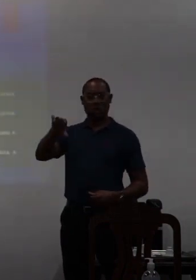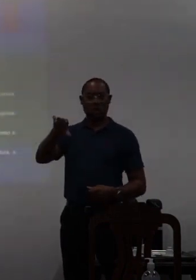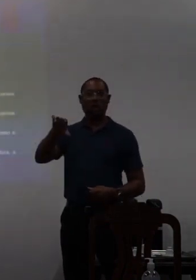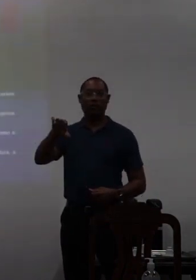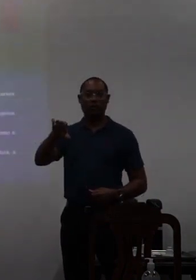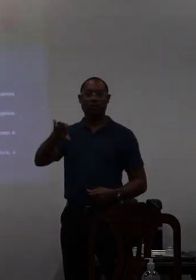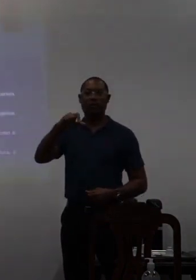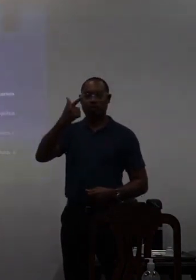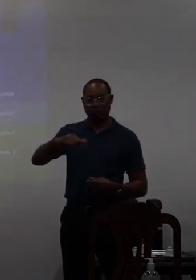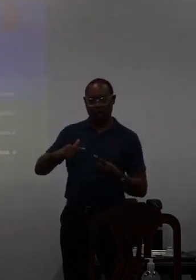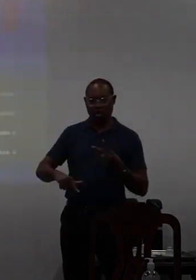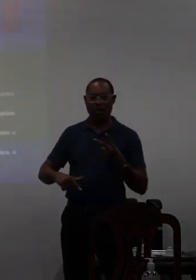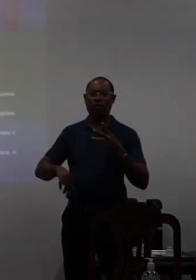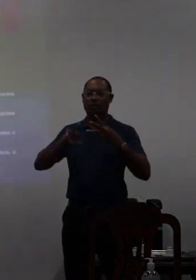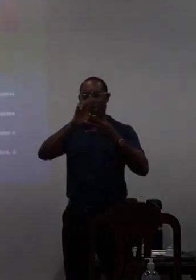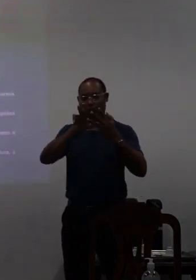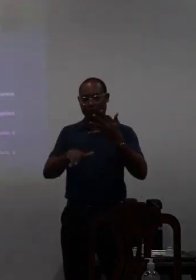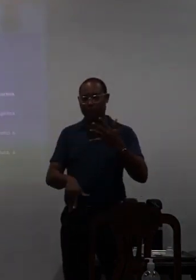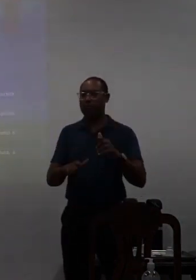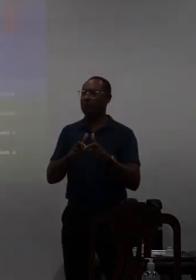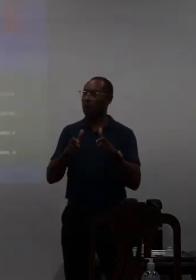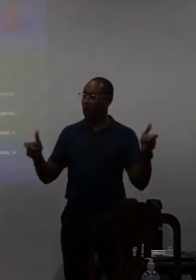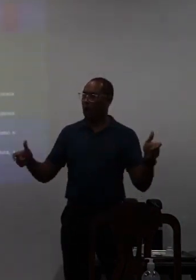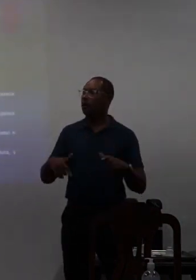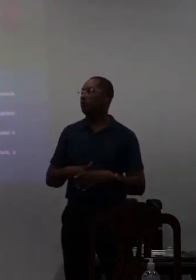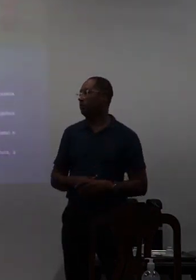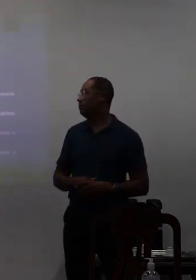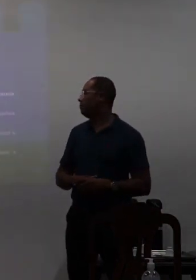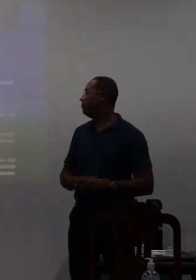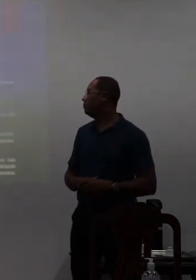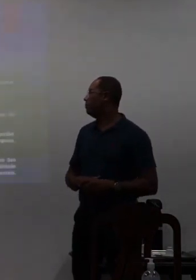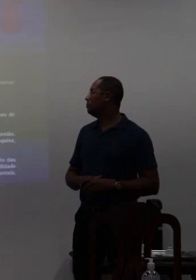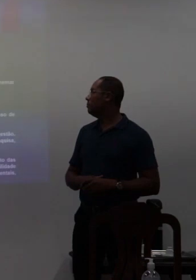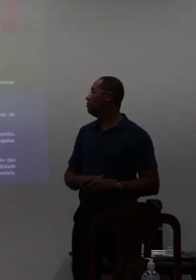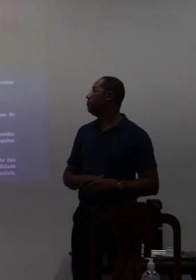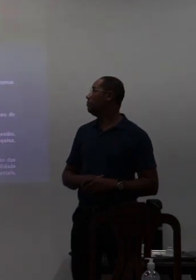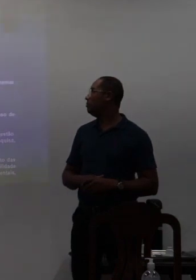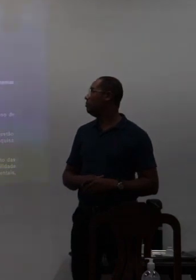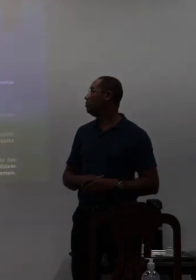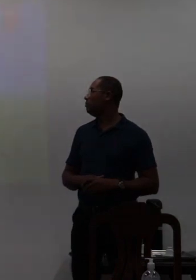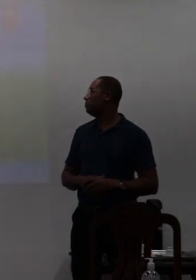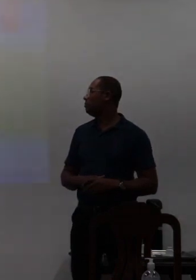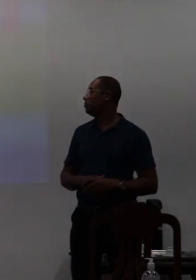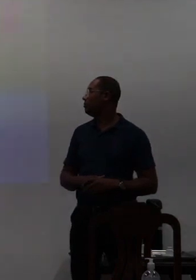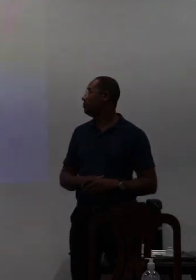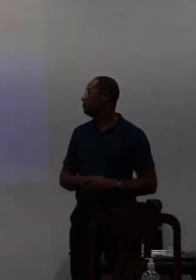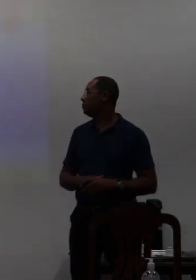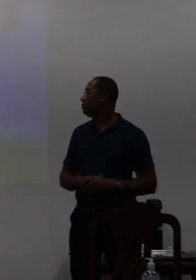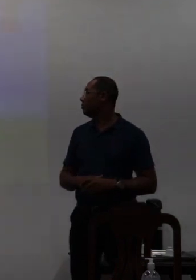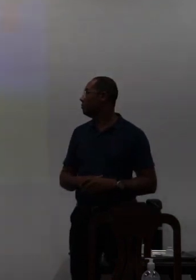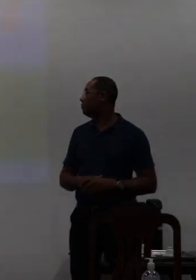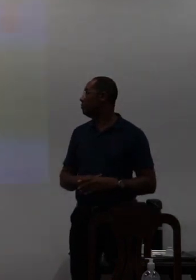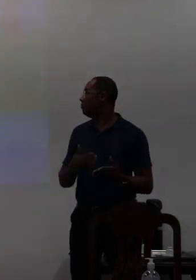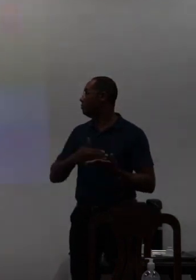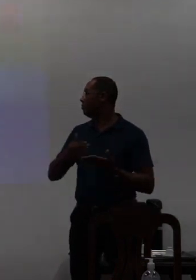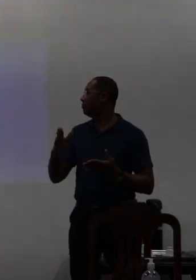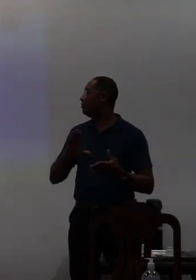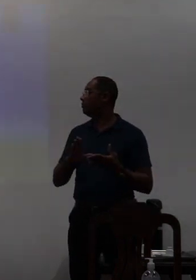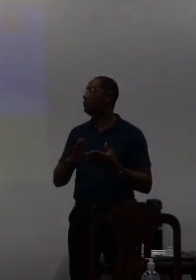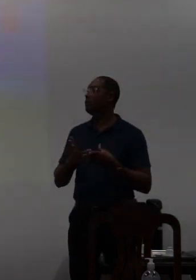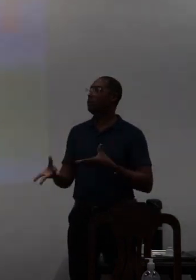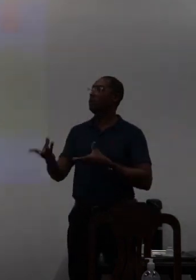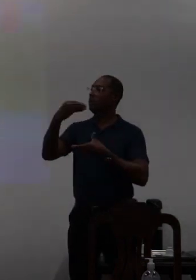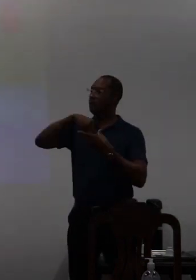não vou ler porque eles são extensos nove objetivos e o que